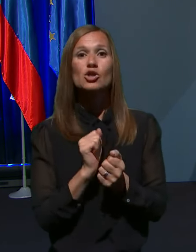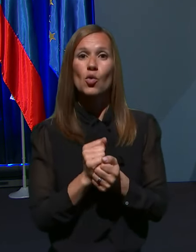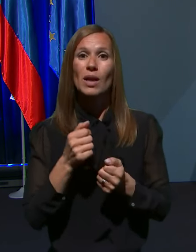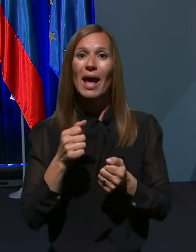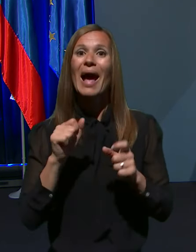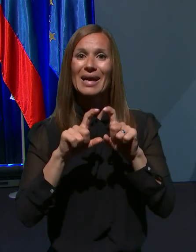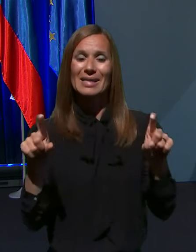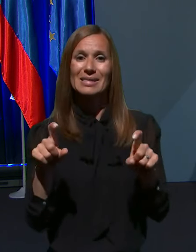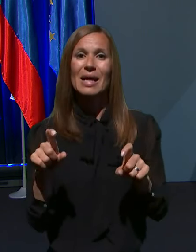Peter Avsenik.